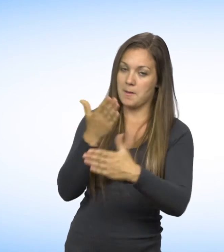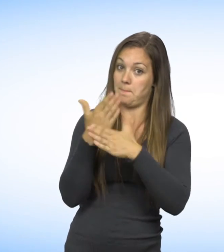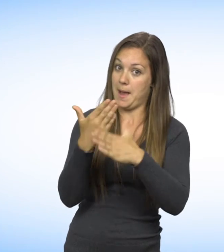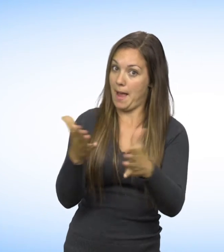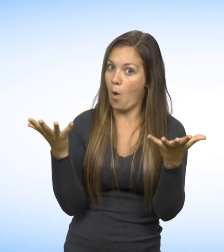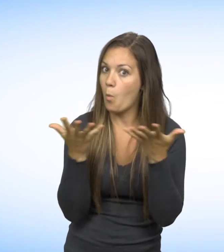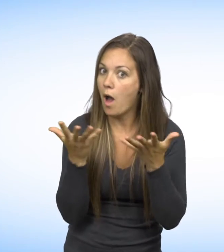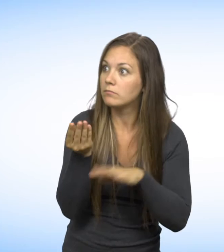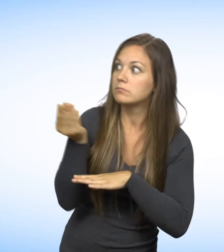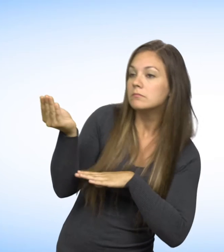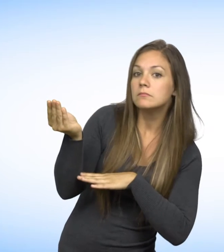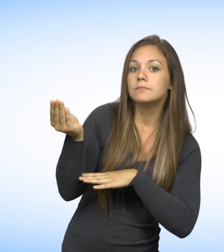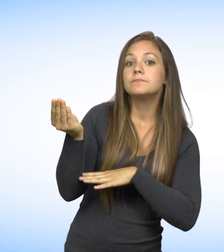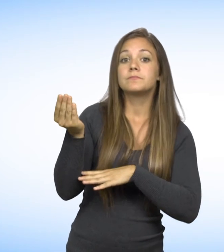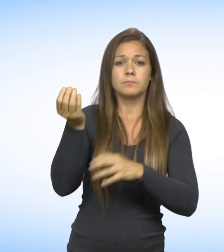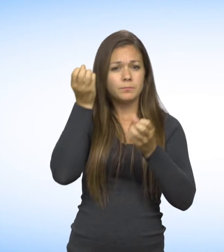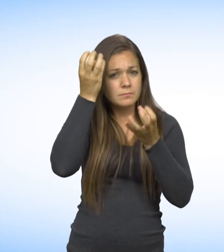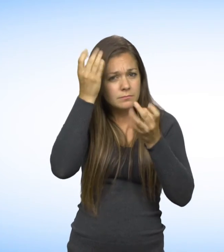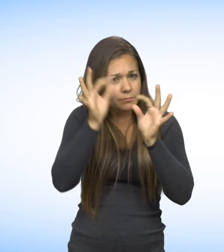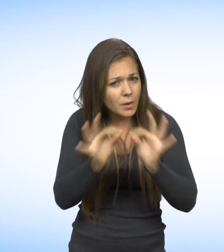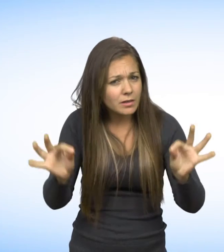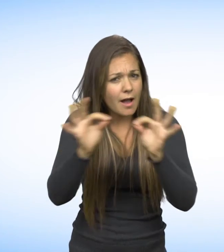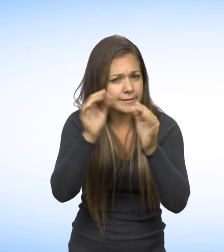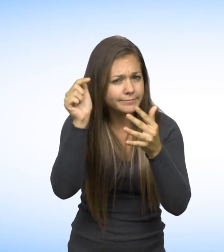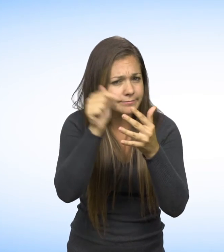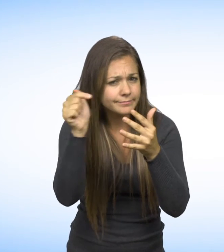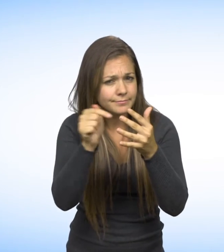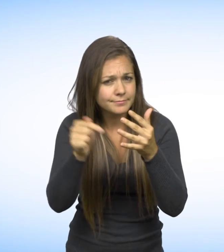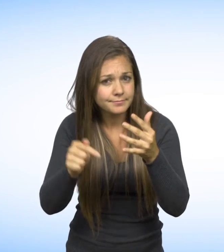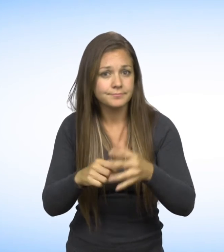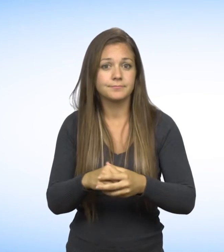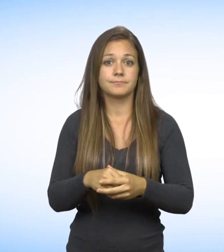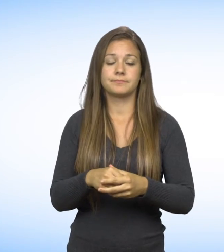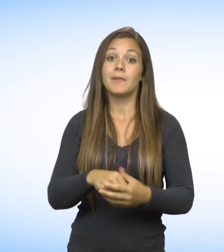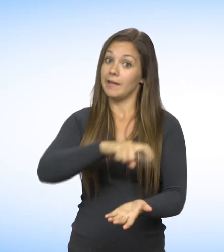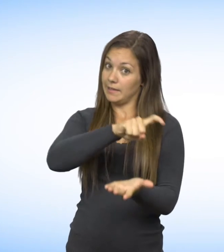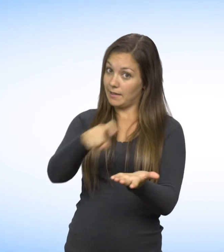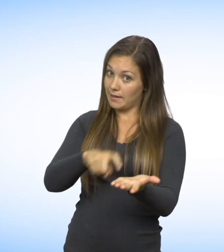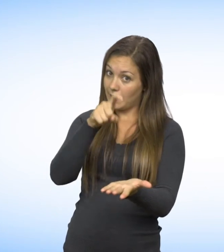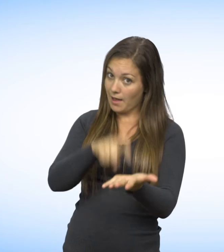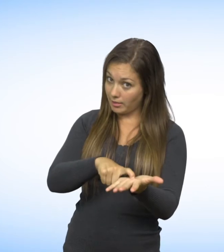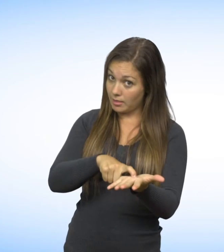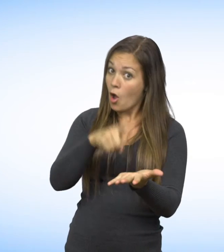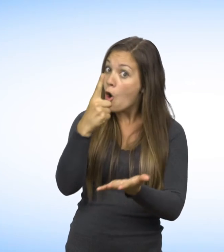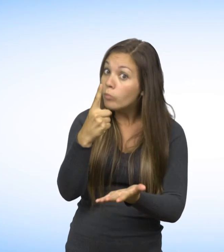Avant de porter plainte, préparez-vous à nous fournir les informations suivantes La ou les dates